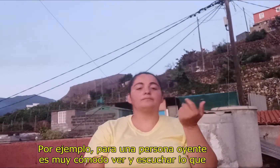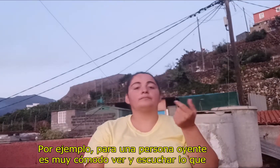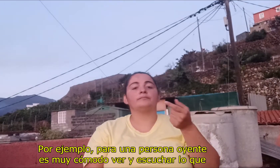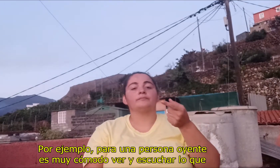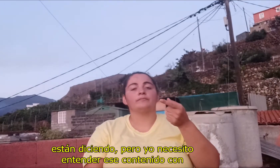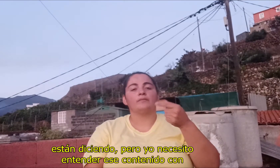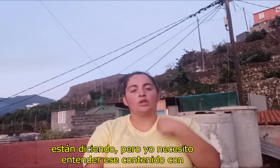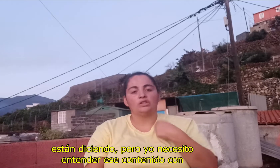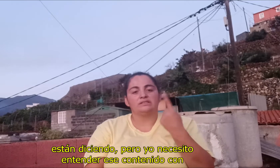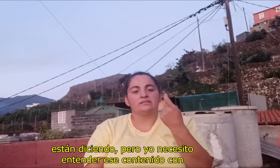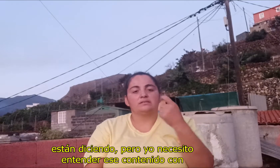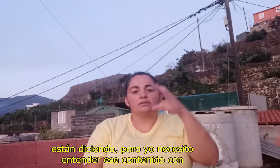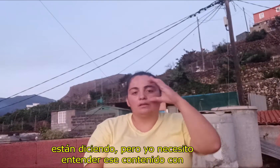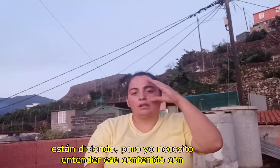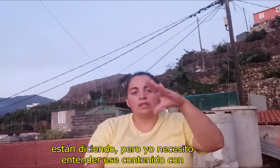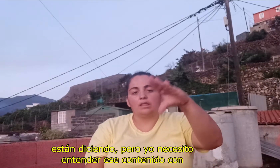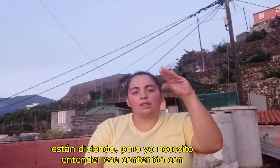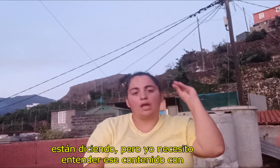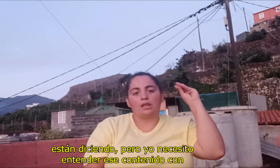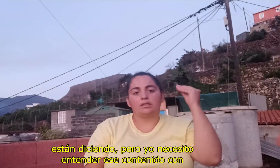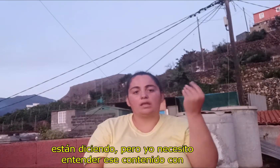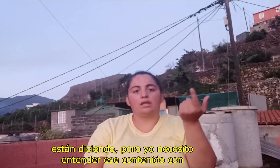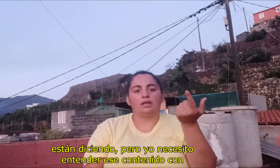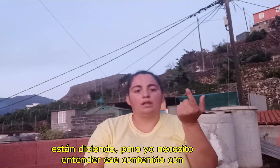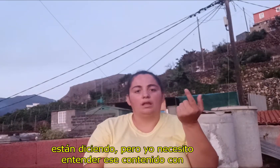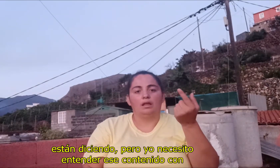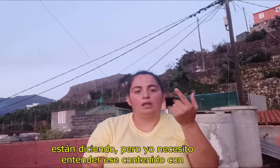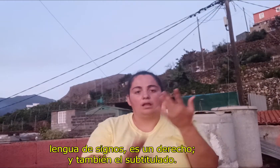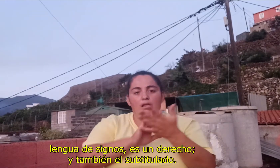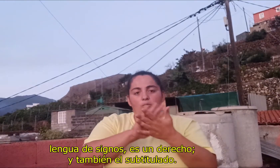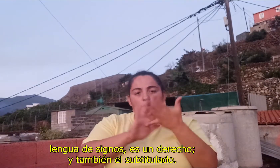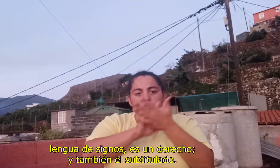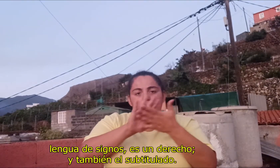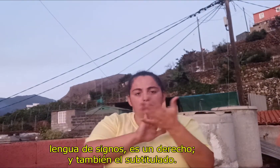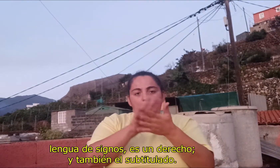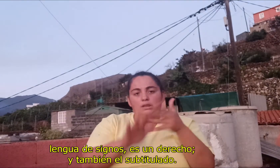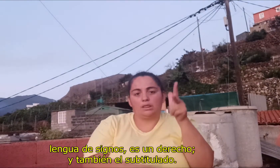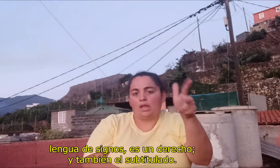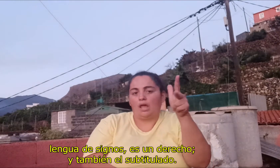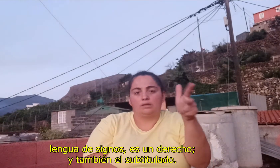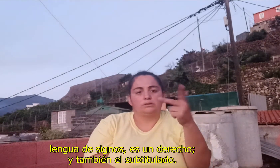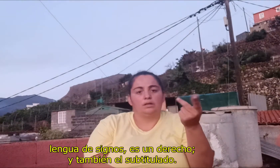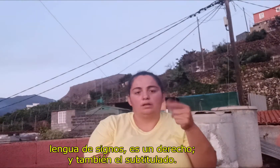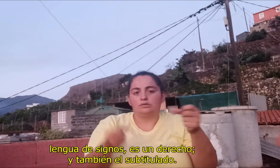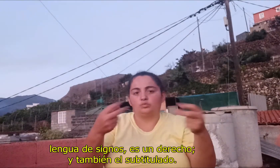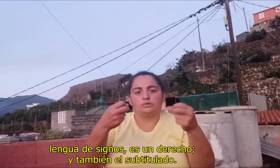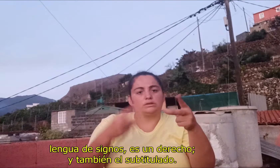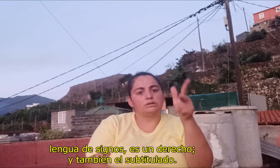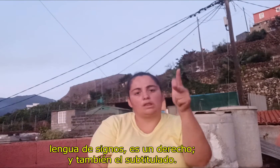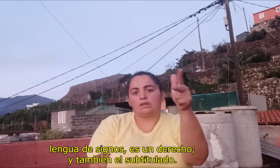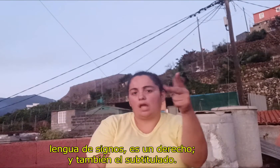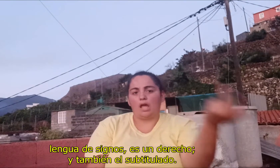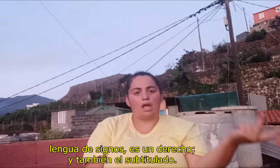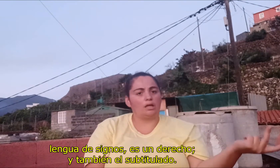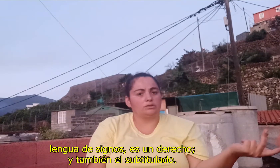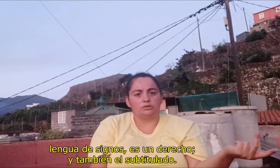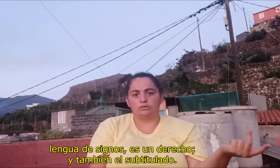están diciendo, pero yo necesito entender ese contenido con lengua de signos. Es un derecho. Y también el